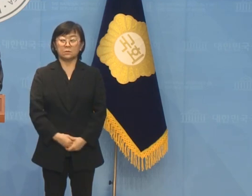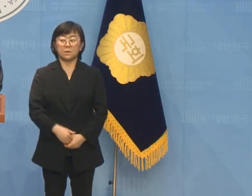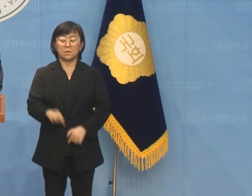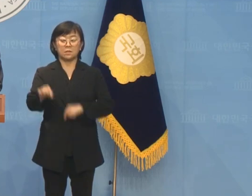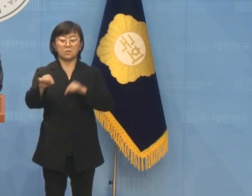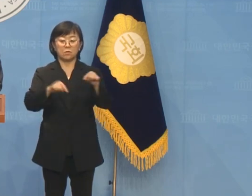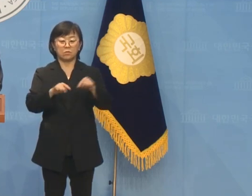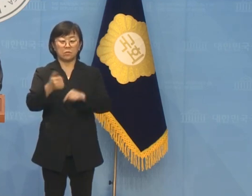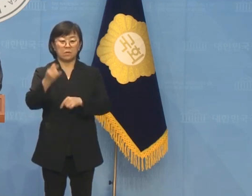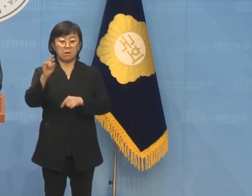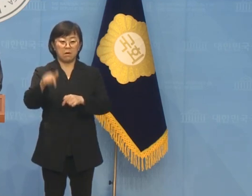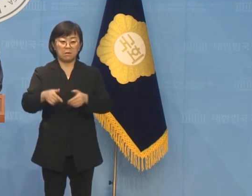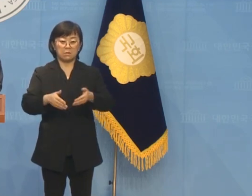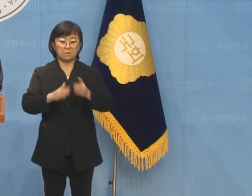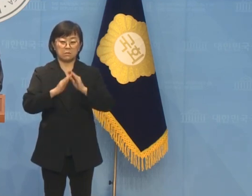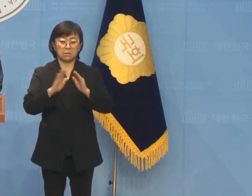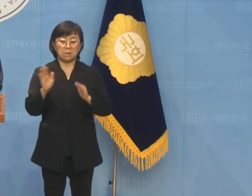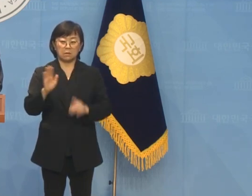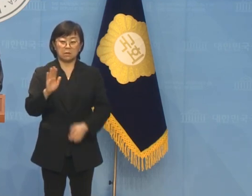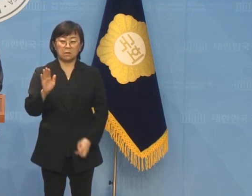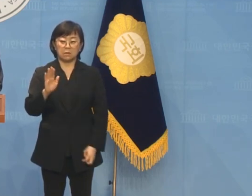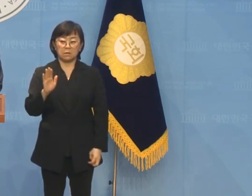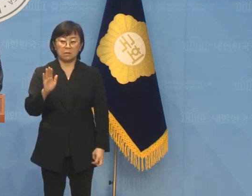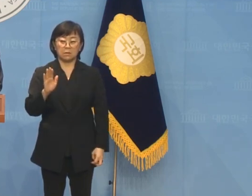정권은 핵관들이 세운 정권이 아닙니다.